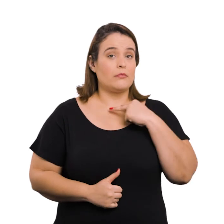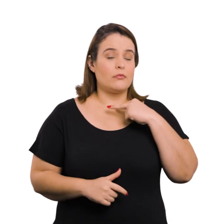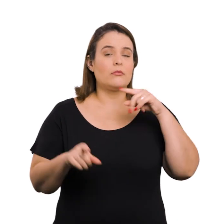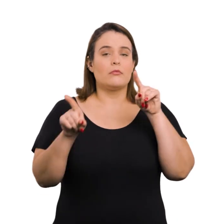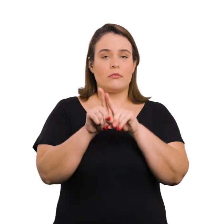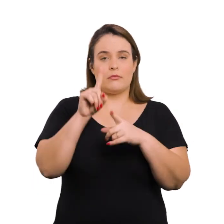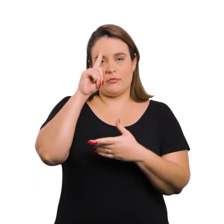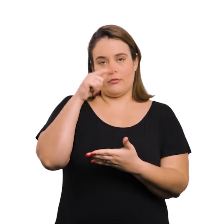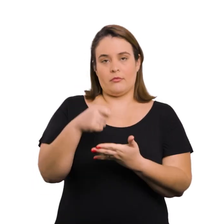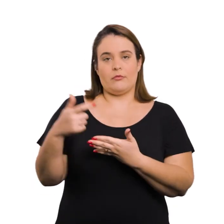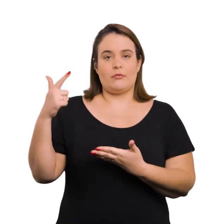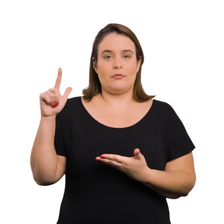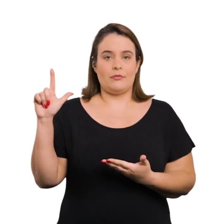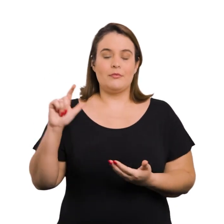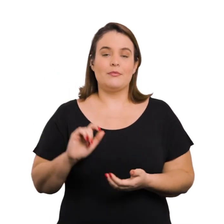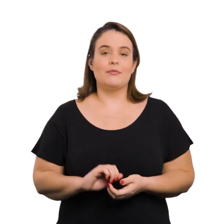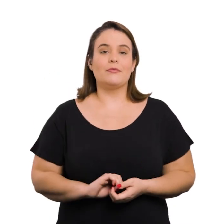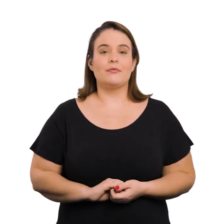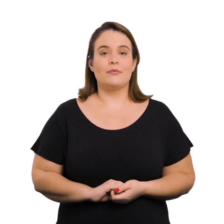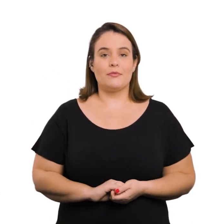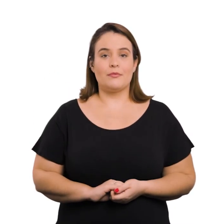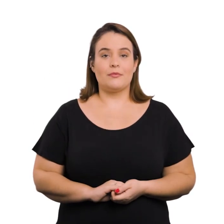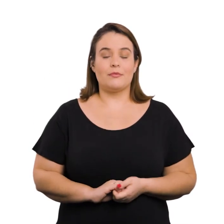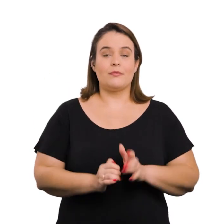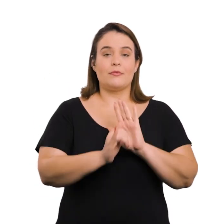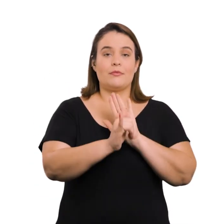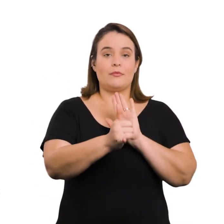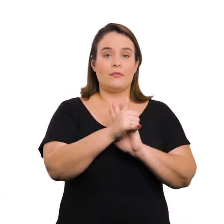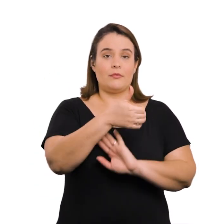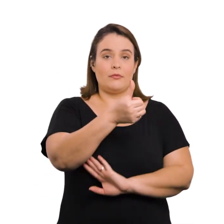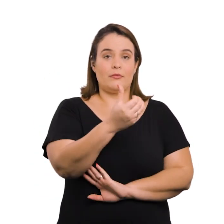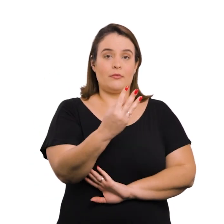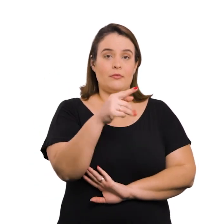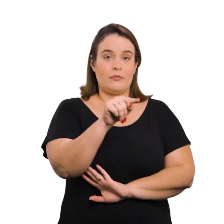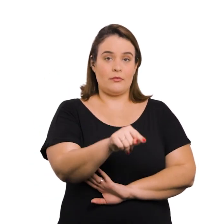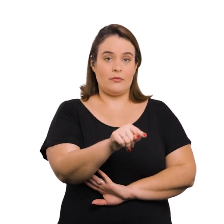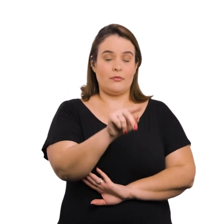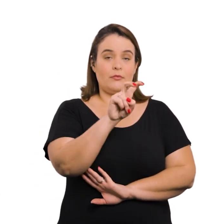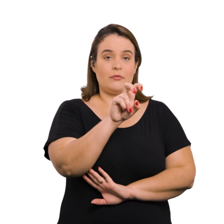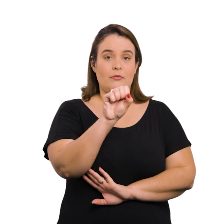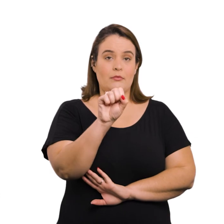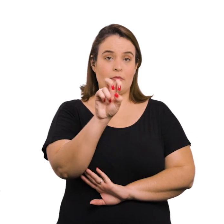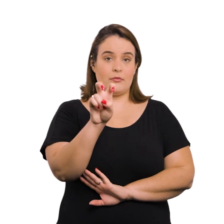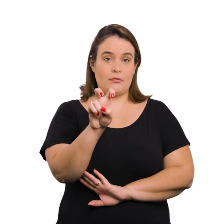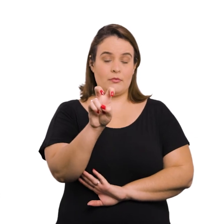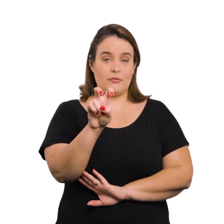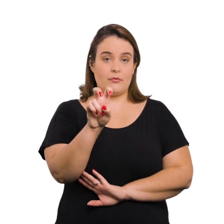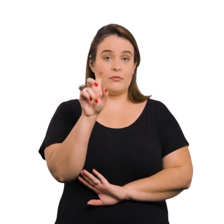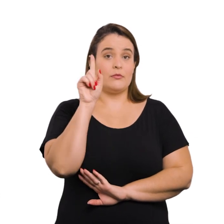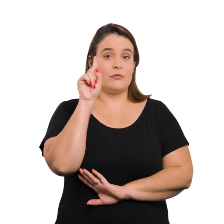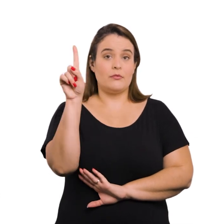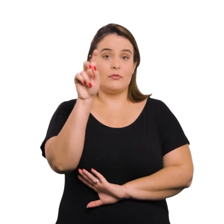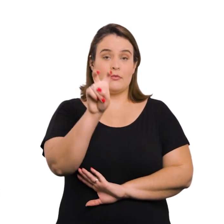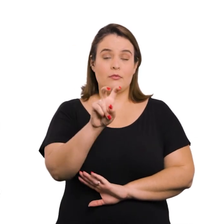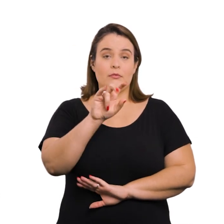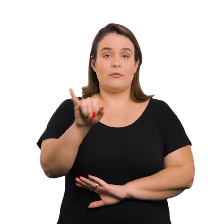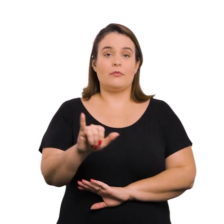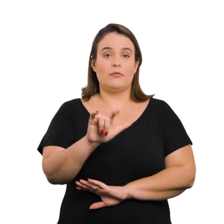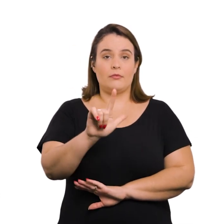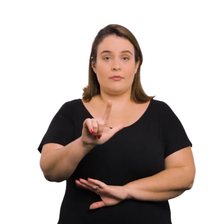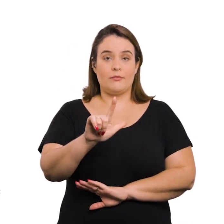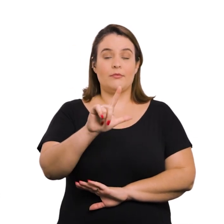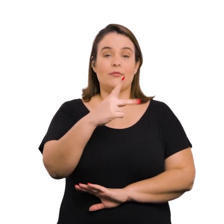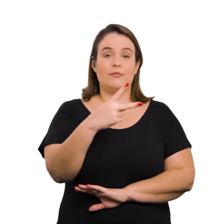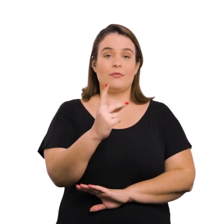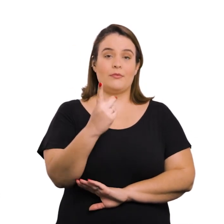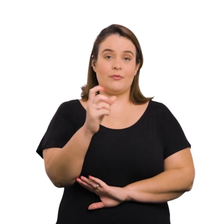públicos e demarca outras providências. Decreto nº 63.585, de 5